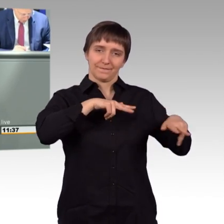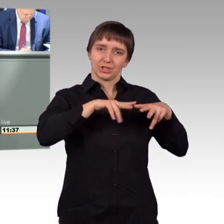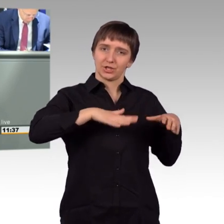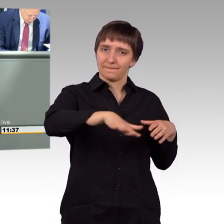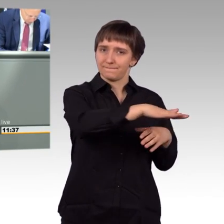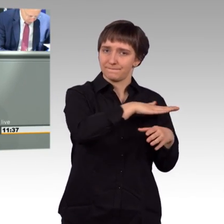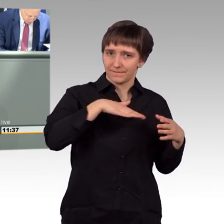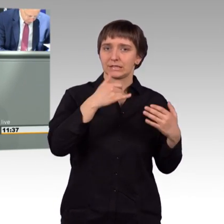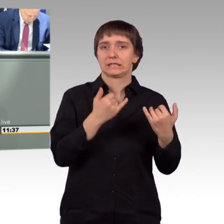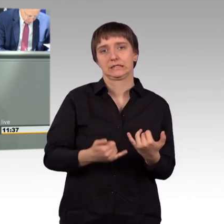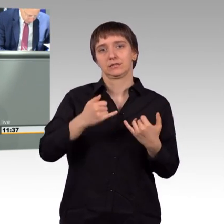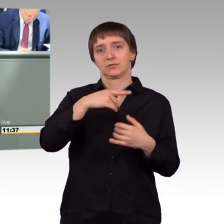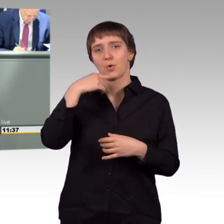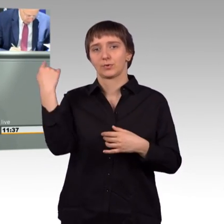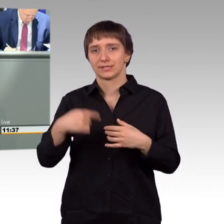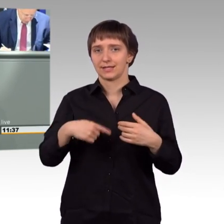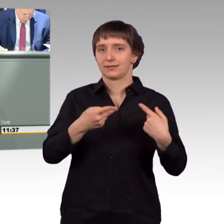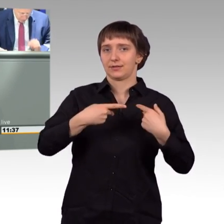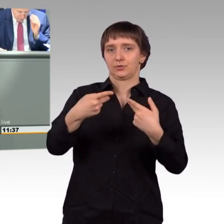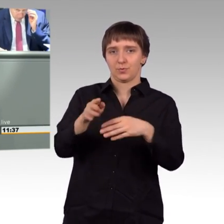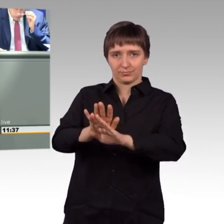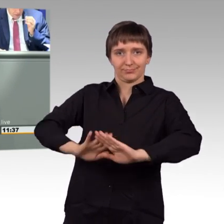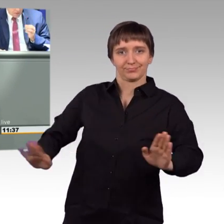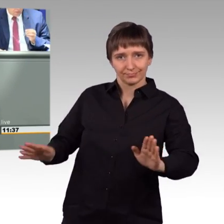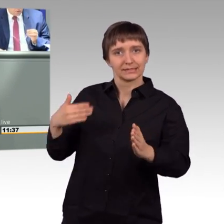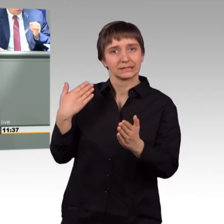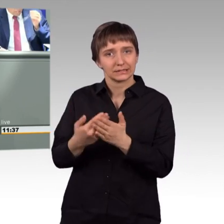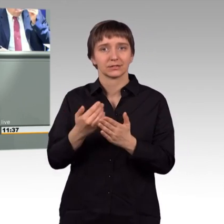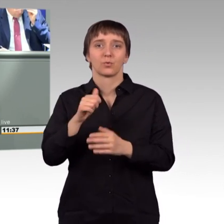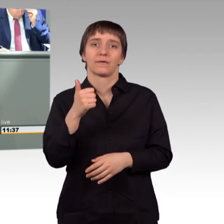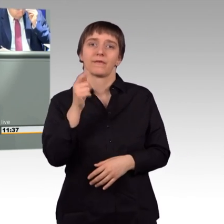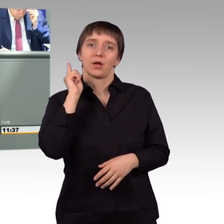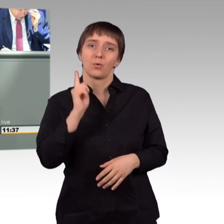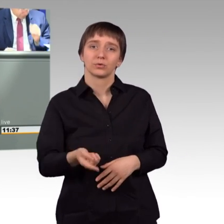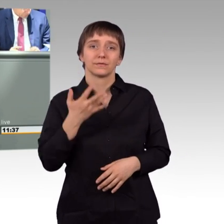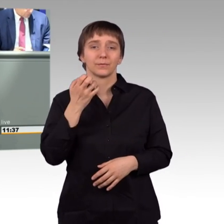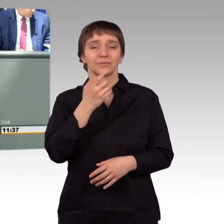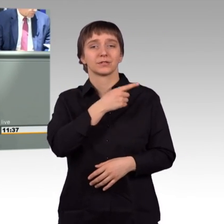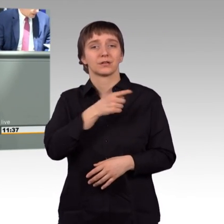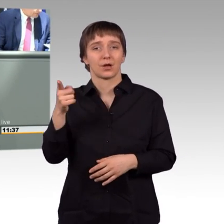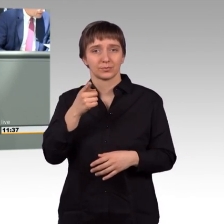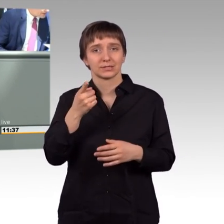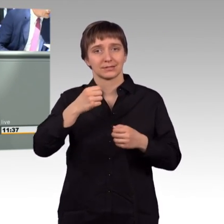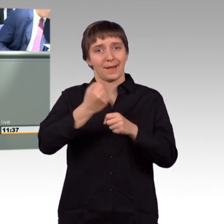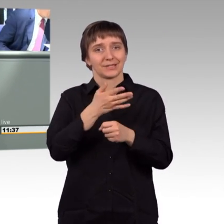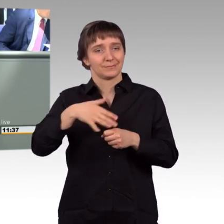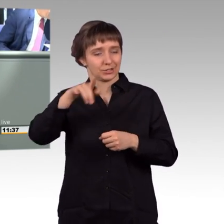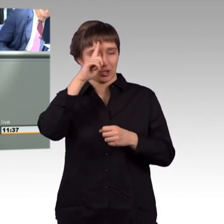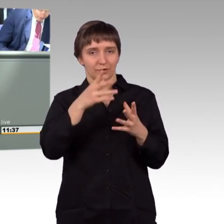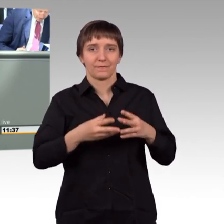Arbeitsplätze durch die Russland-Sanktionen verloren gegangen sind. Wir müssen ein Ende der Entspannungspolitik in Europa feststellen. Das